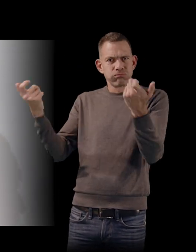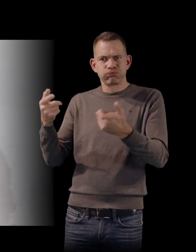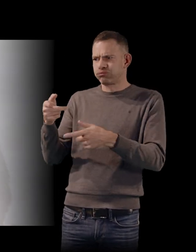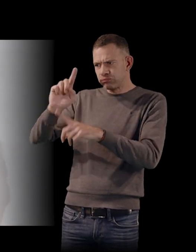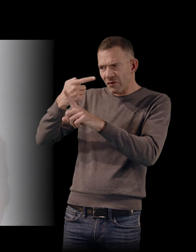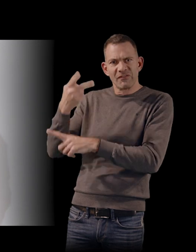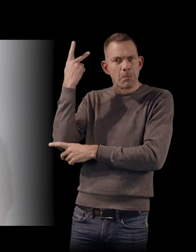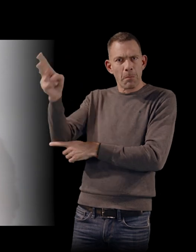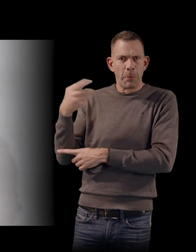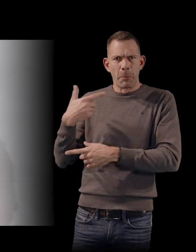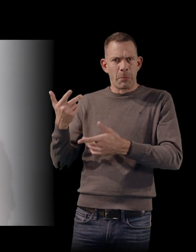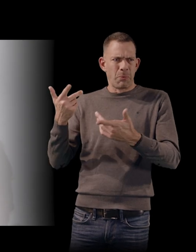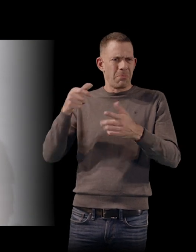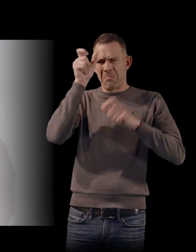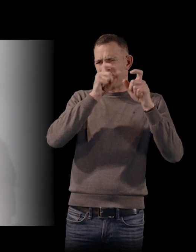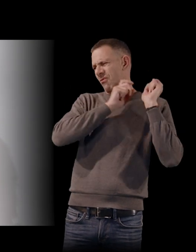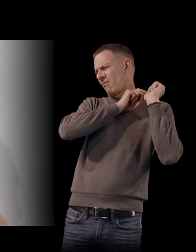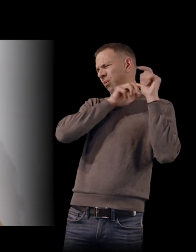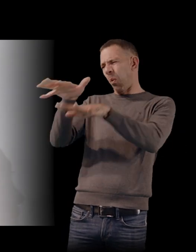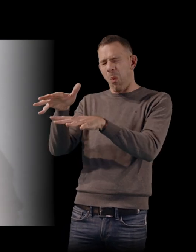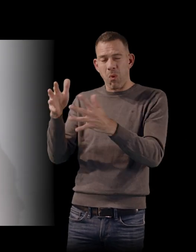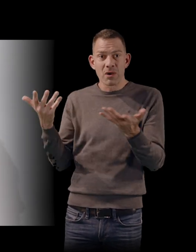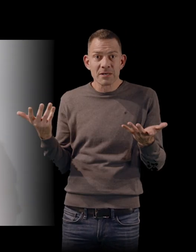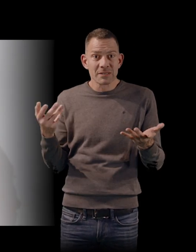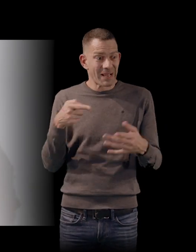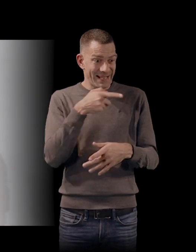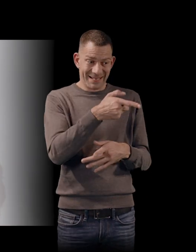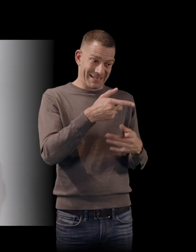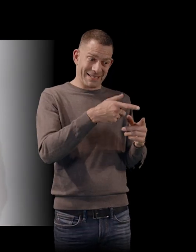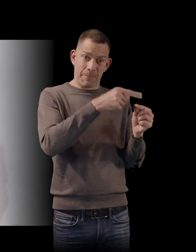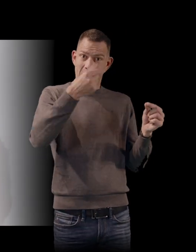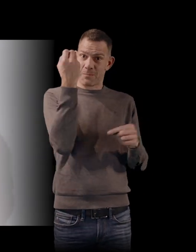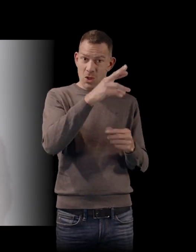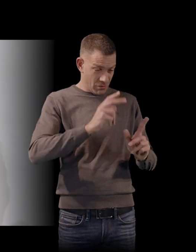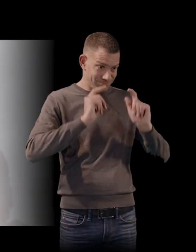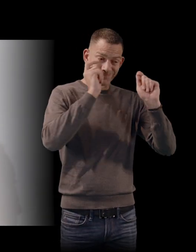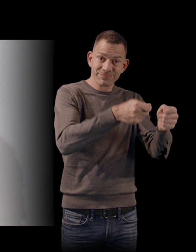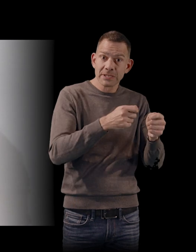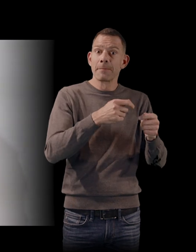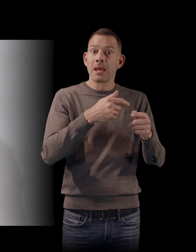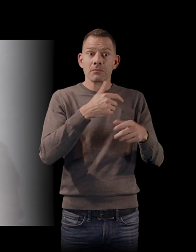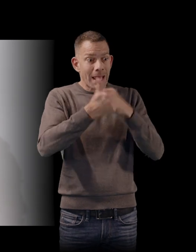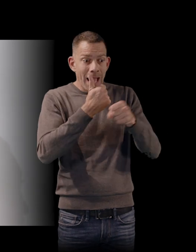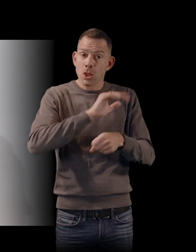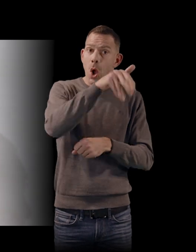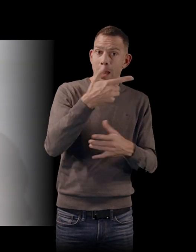cette année-là. Et non seulement il a eu la palme d'or, mais l'année d'après, il a l'Oscar du meilleur film étranger.